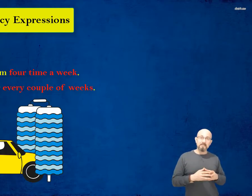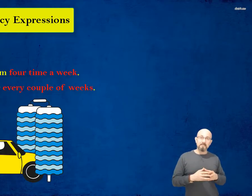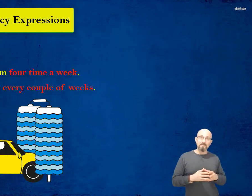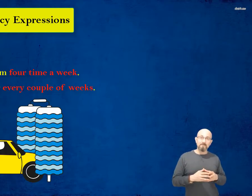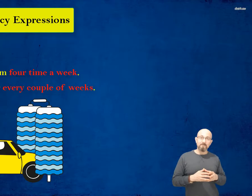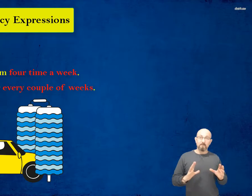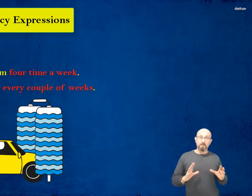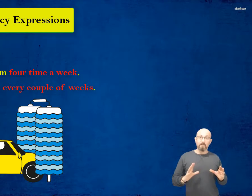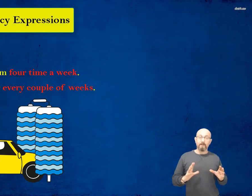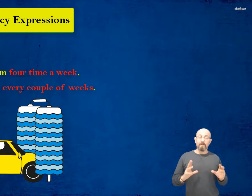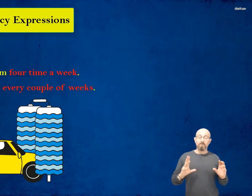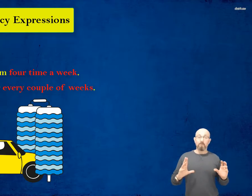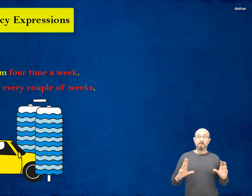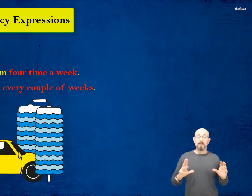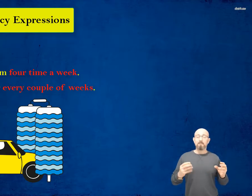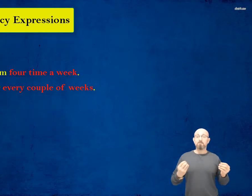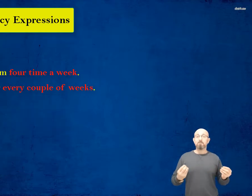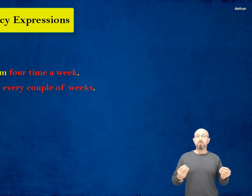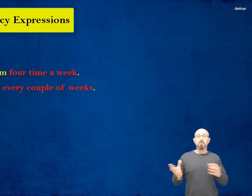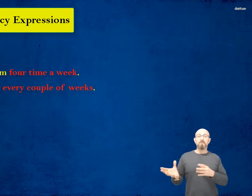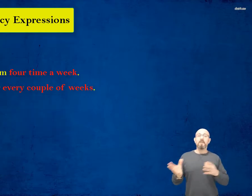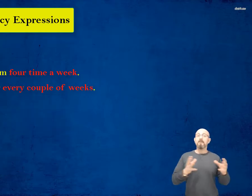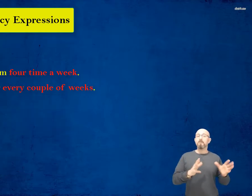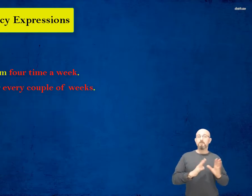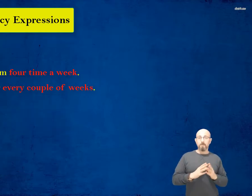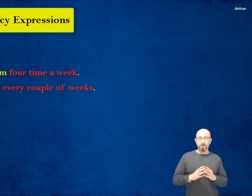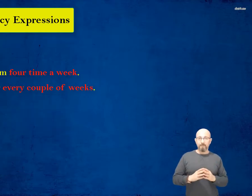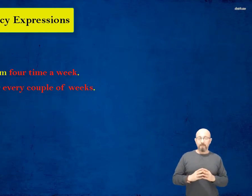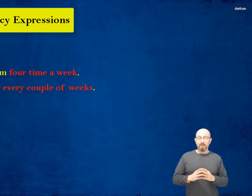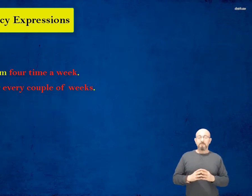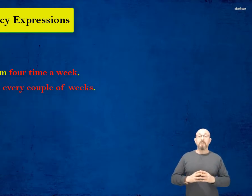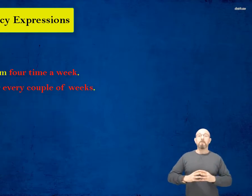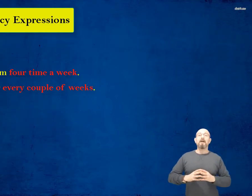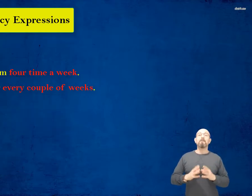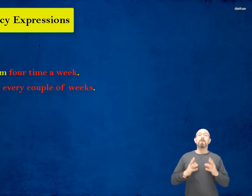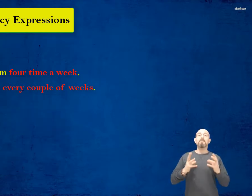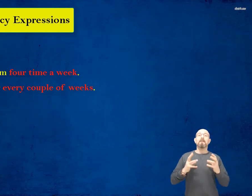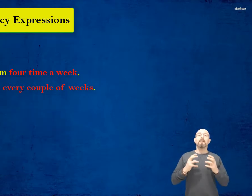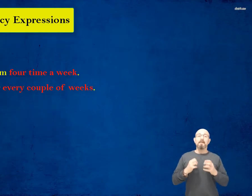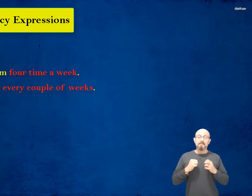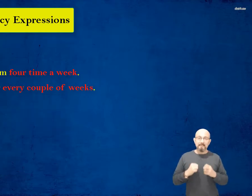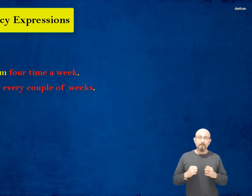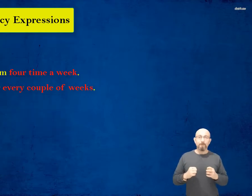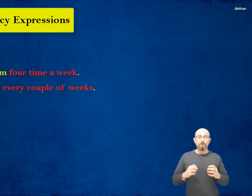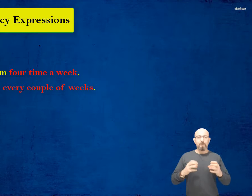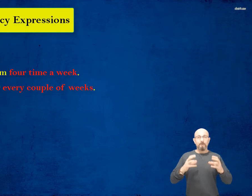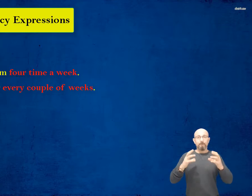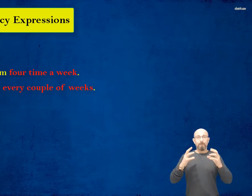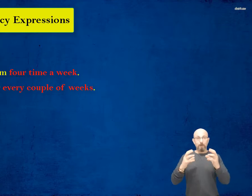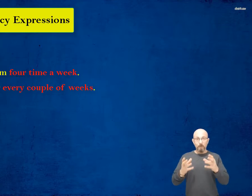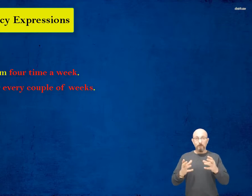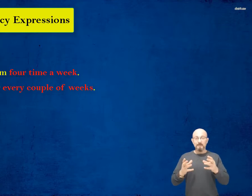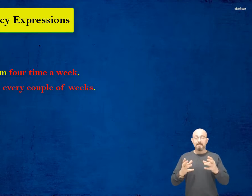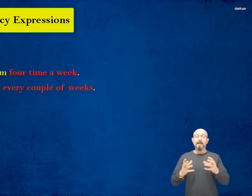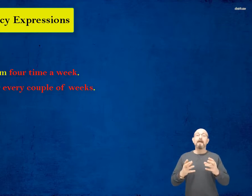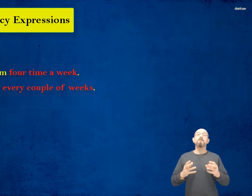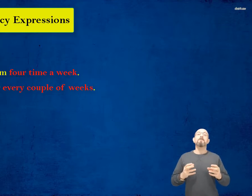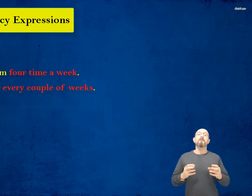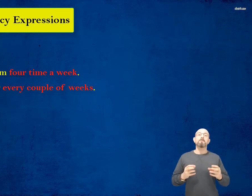أوكي؟ واضحة؟ في نهاية الجملة طيب هل بقدر أنا أستعمل frequency adverbs